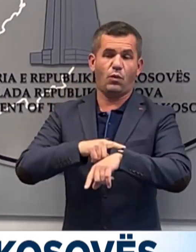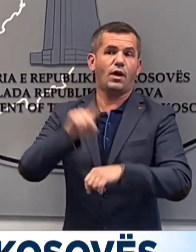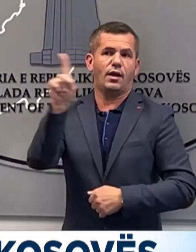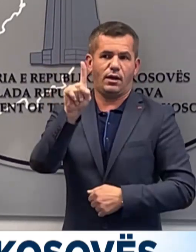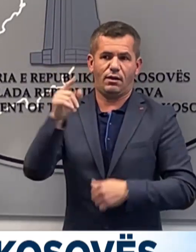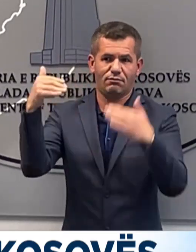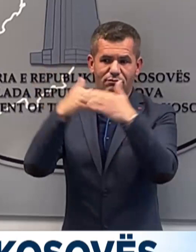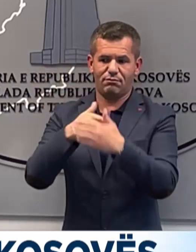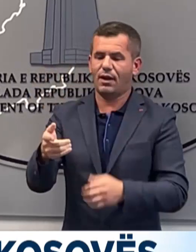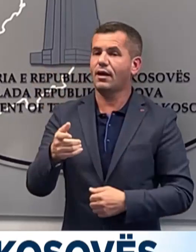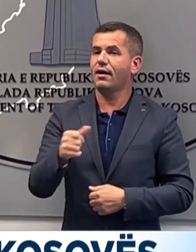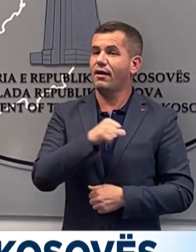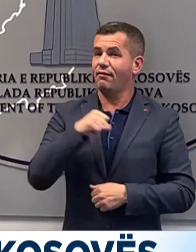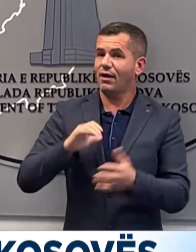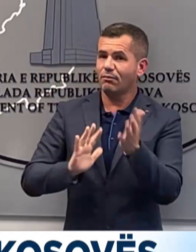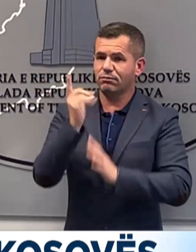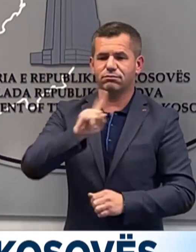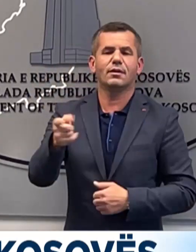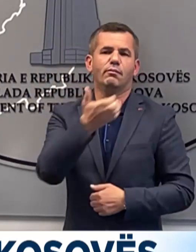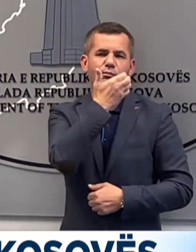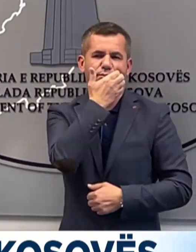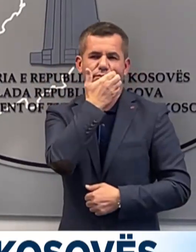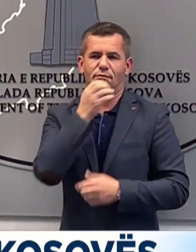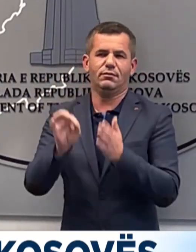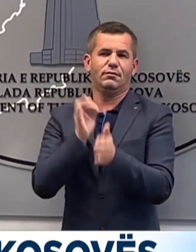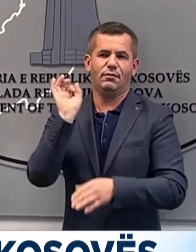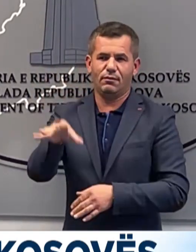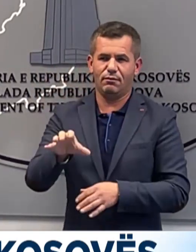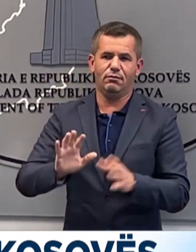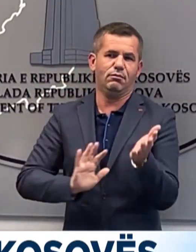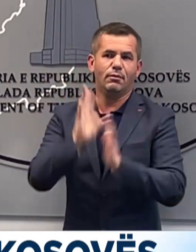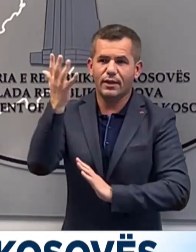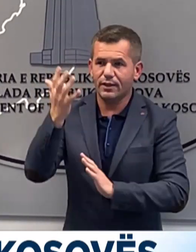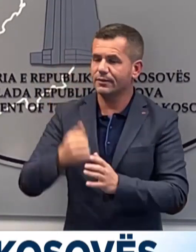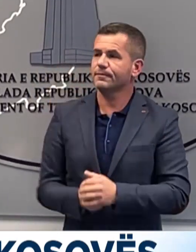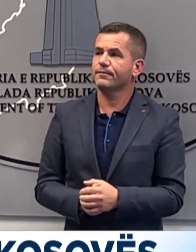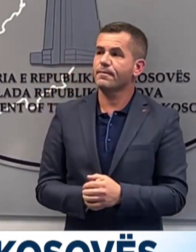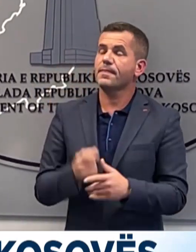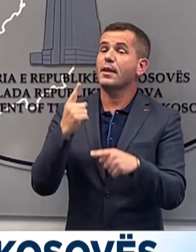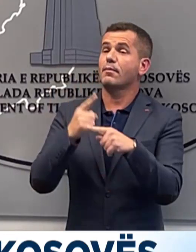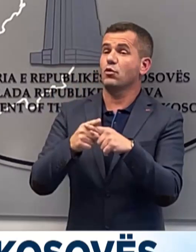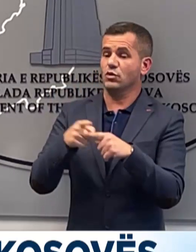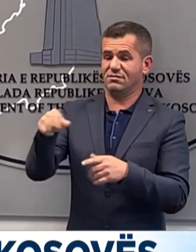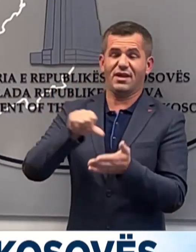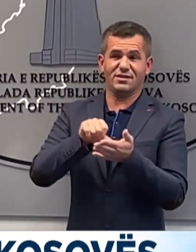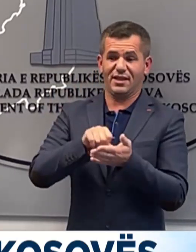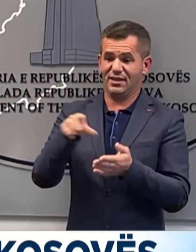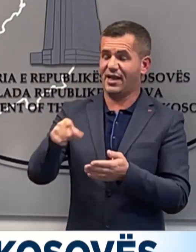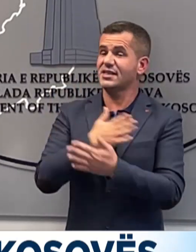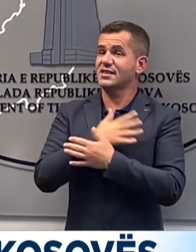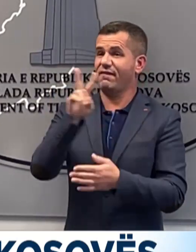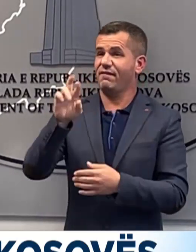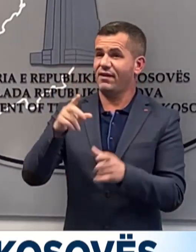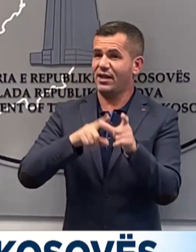qenë zjarë aksidental, por zjarë vënje e qëllimshme. Edhe në qendrën për registrimin automijeteve në zveçan,